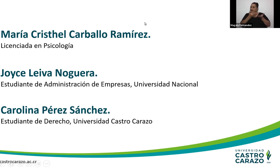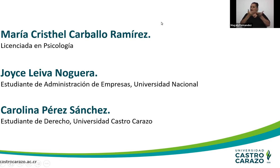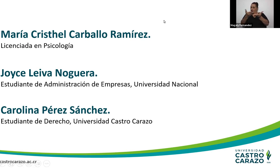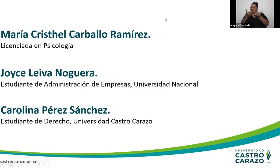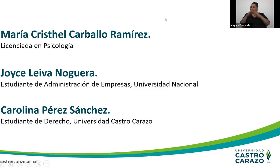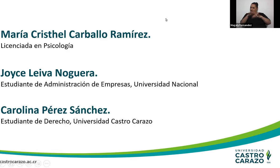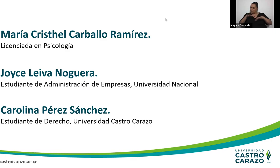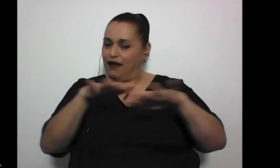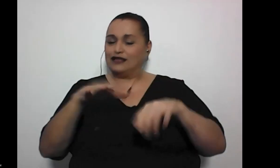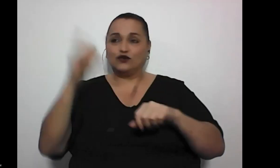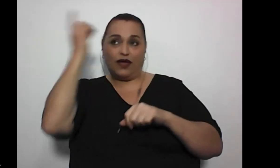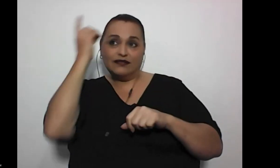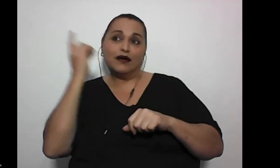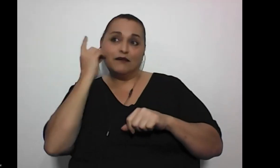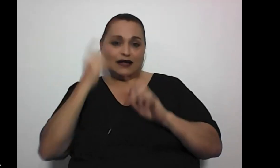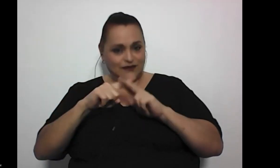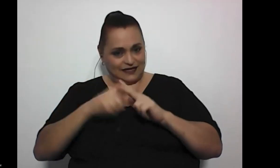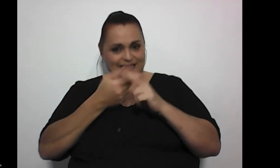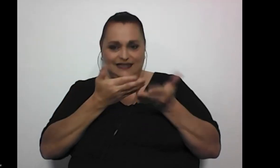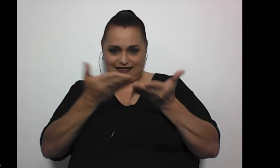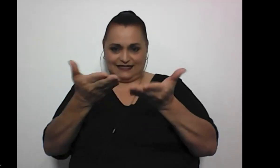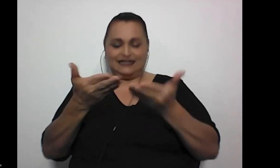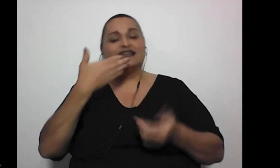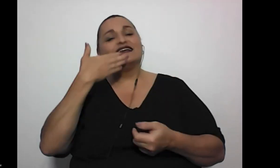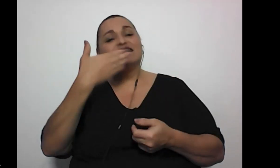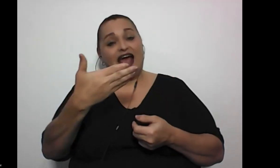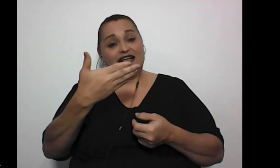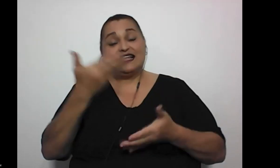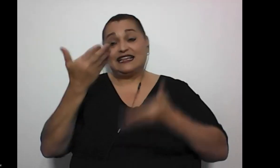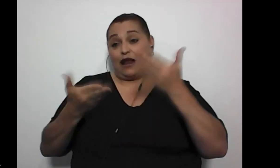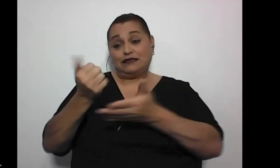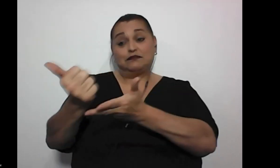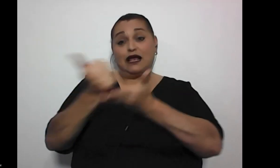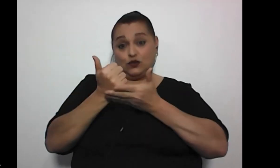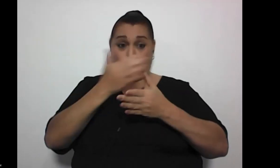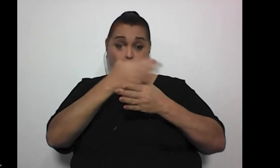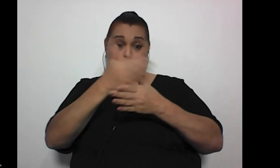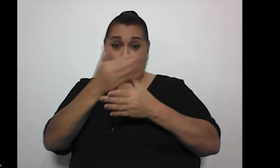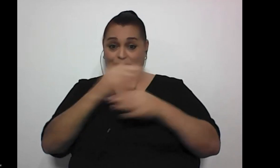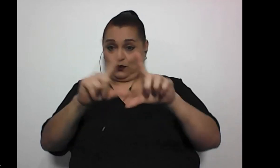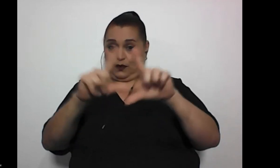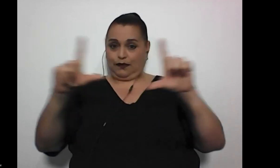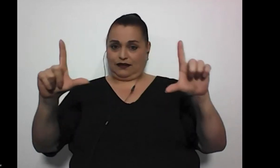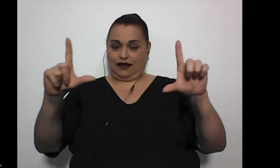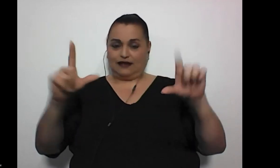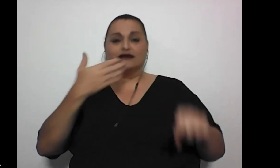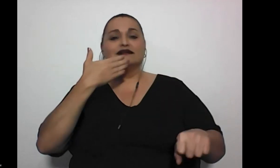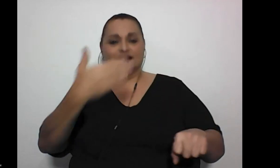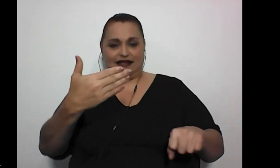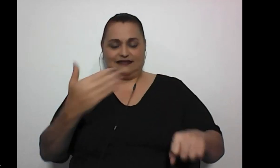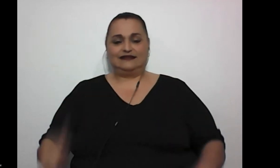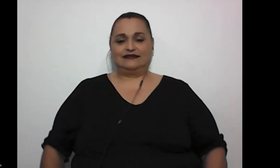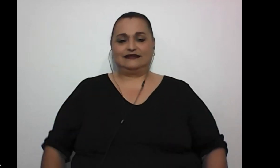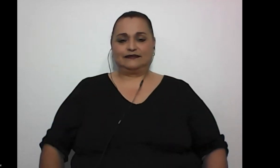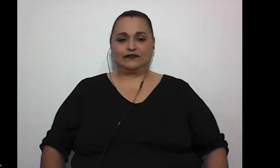y puedes iniciar. Gracias, tal vez si me ayudas compartiendo pantalla, te lo agradezco mucho.